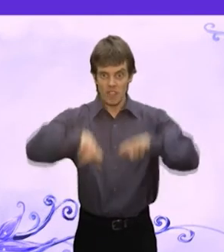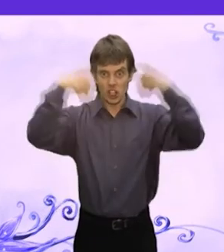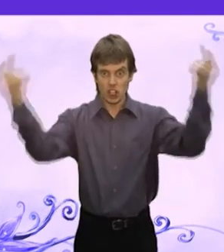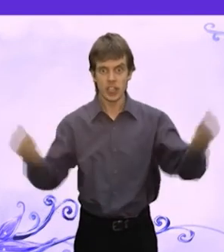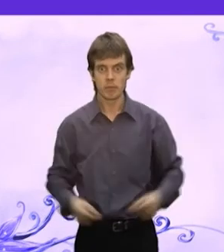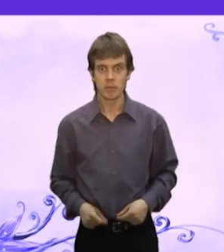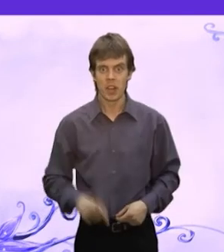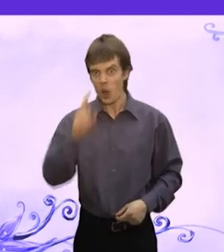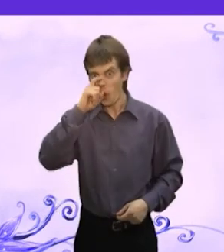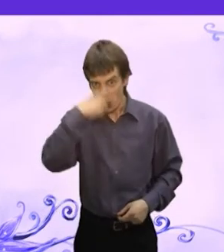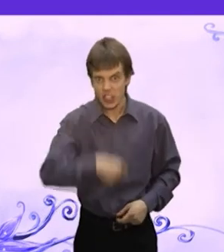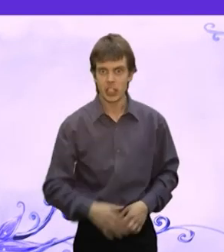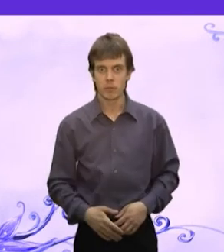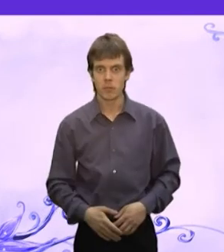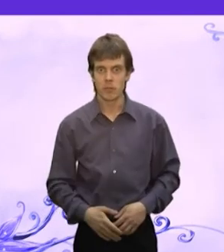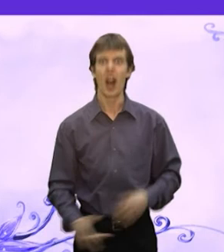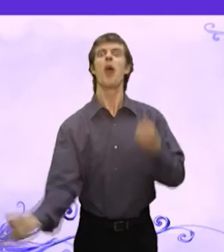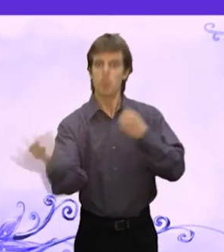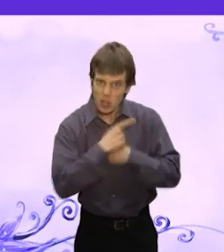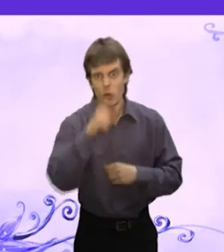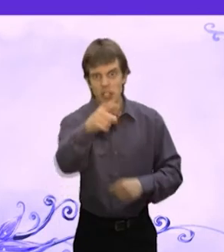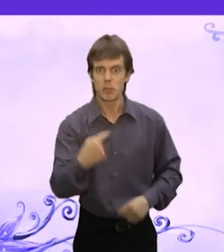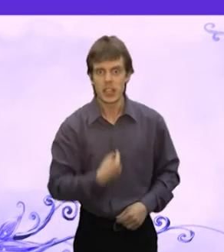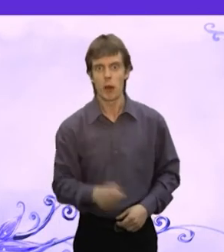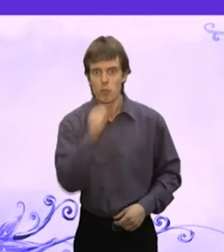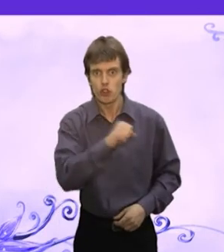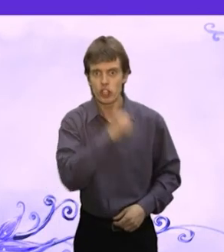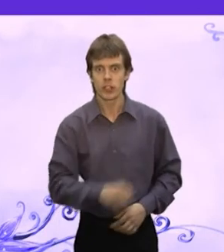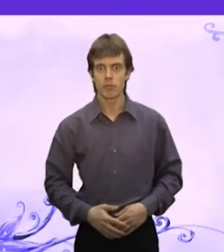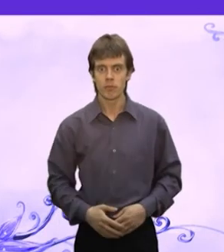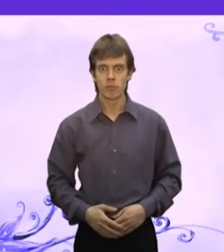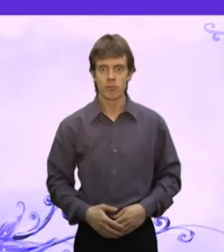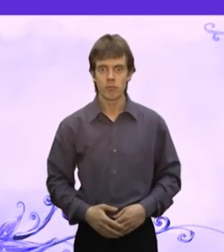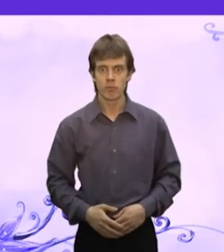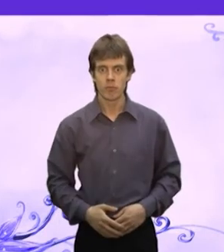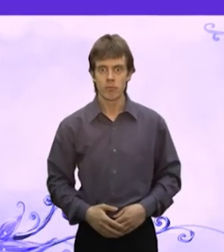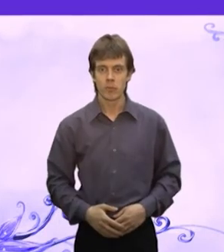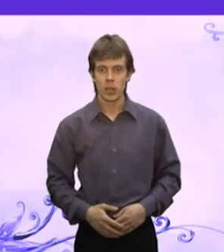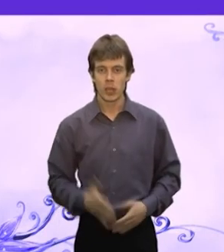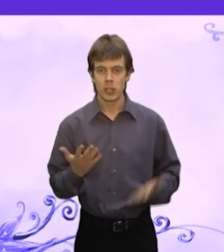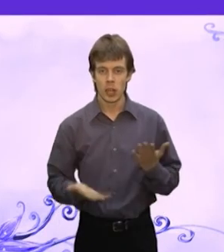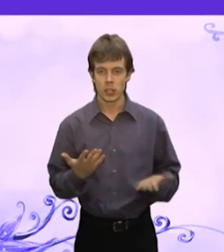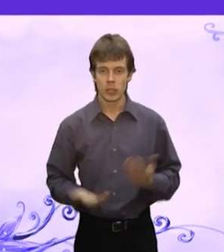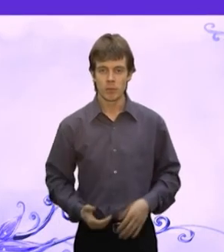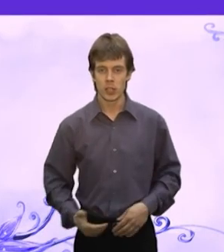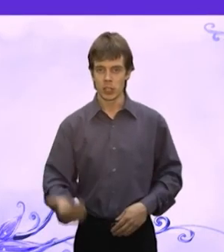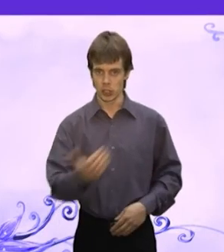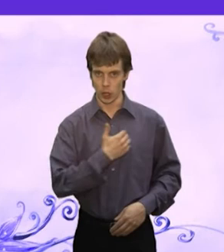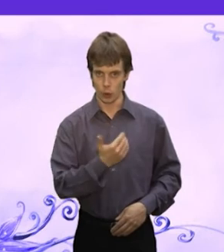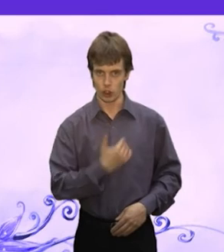Корькие Обманул ты меня, мужик Если поедешь ко